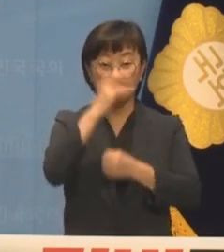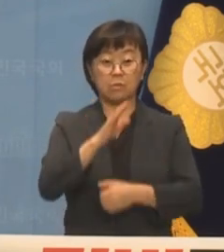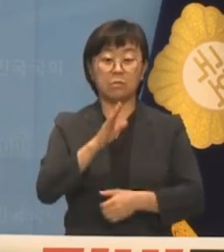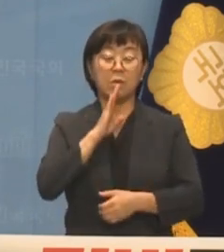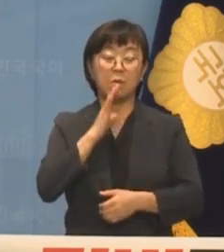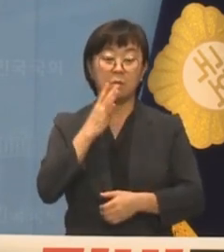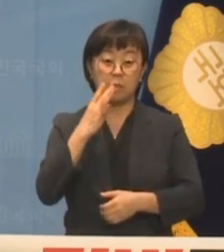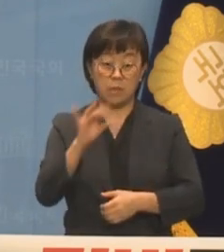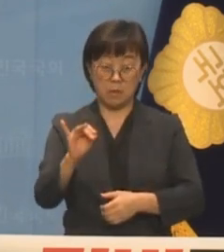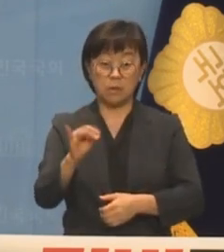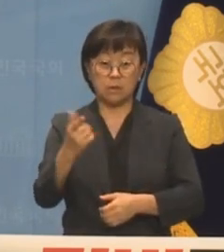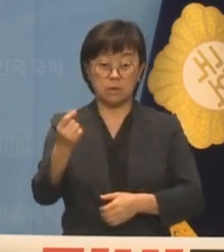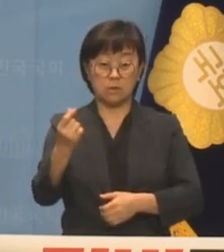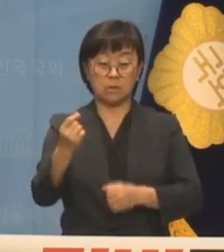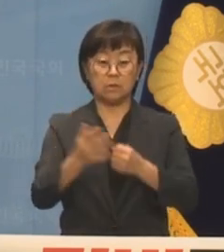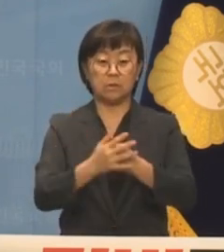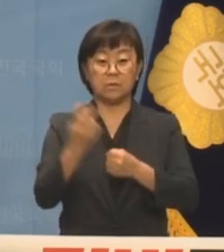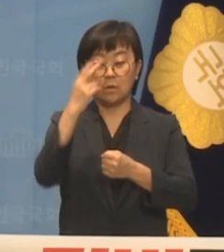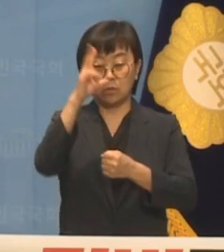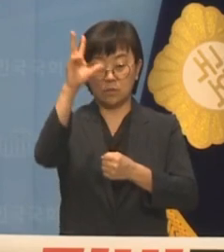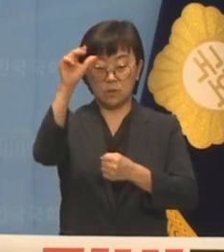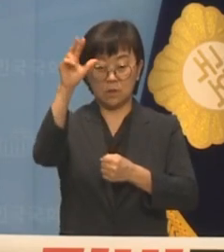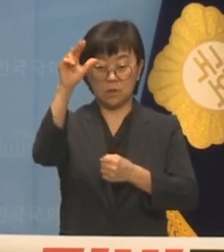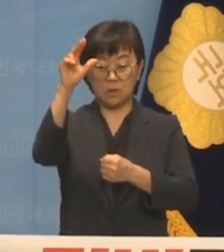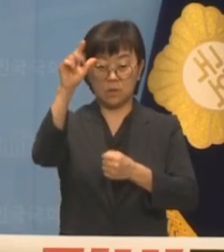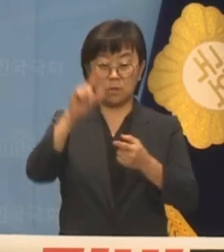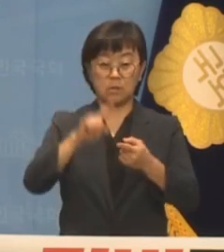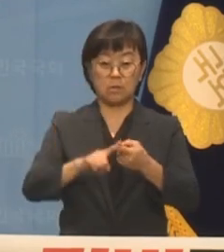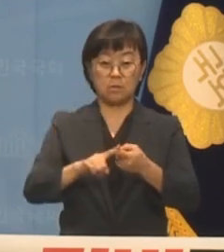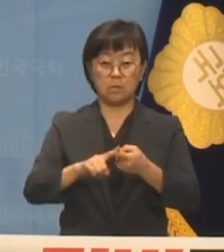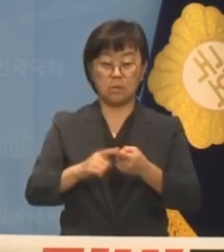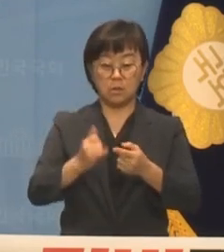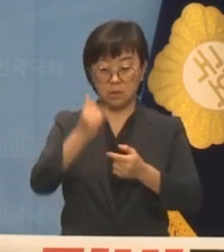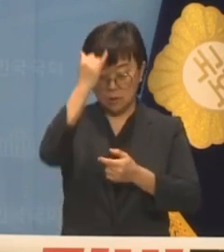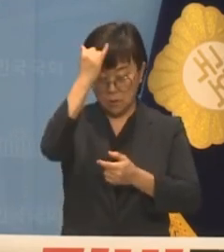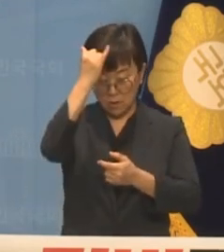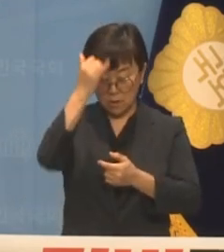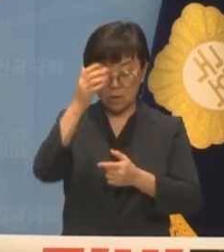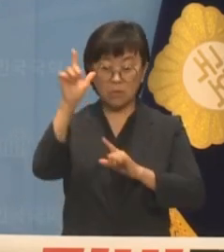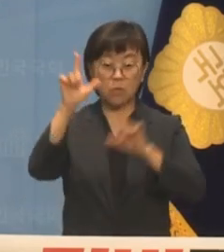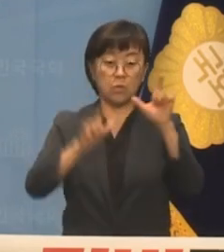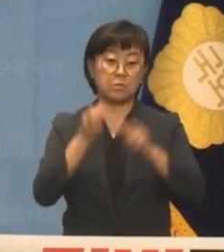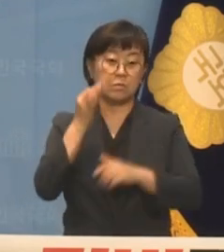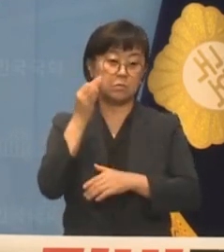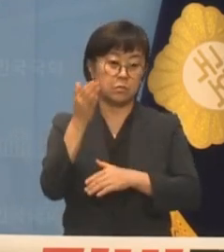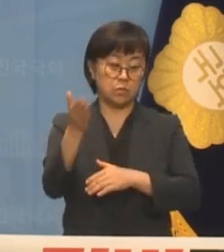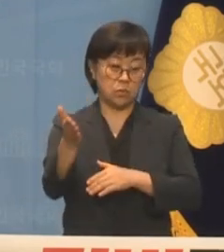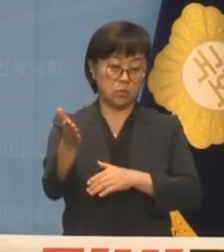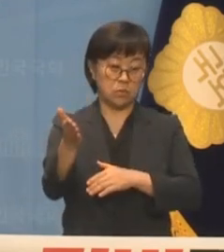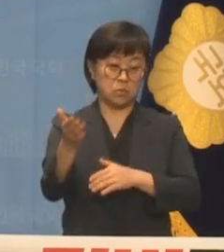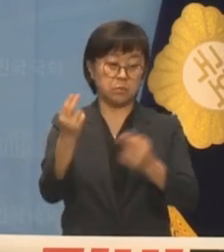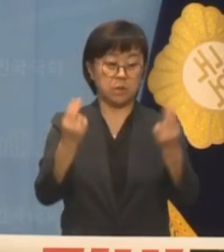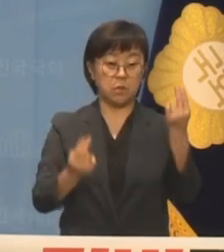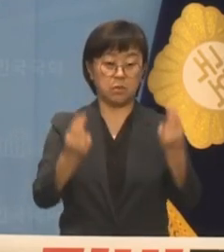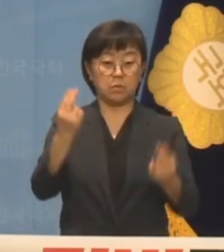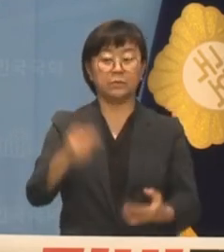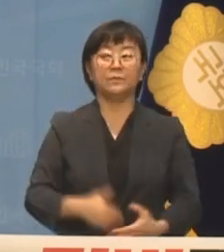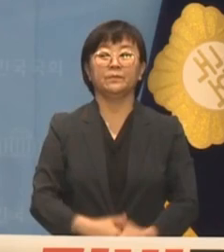당연하다면서 검찰에는 한껏 예의를 갖추는 모습이 비교되었습니다